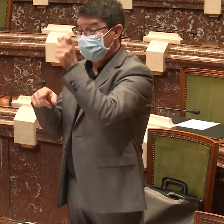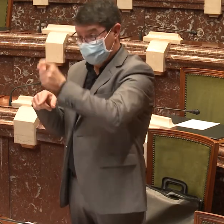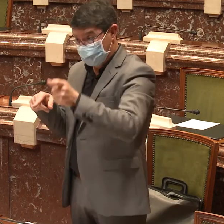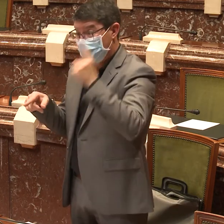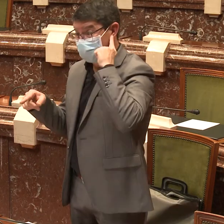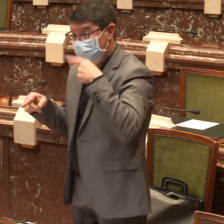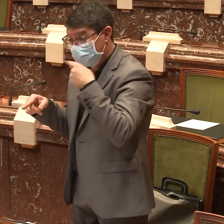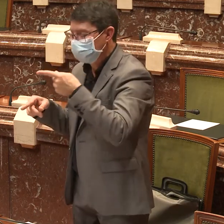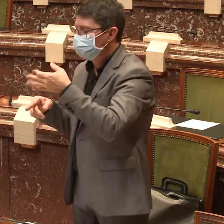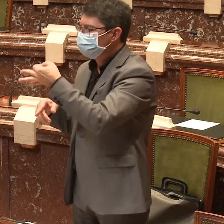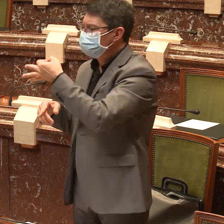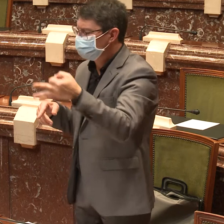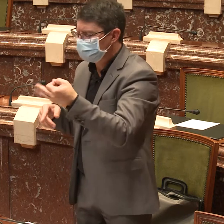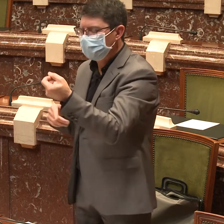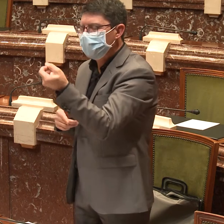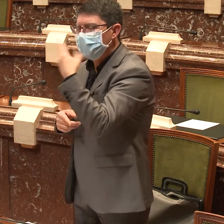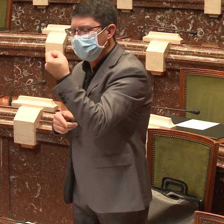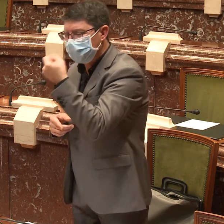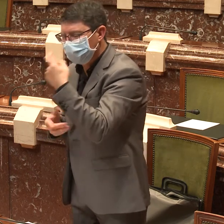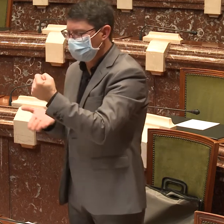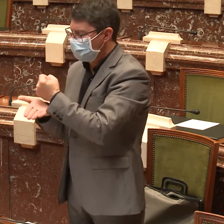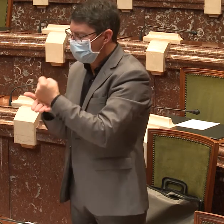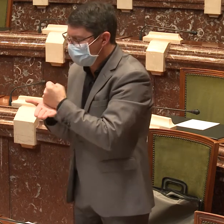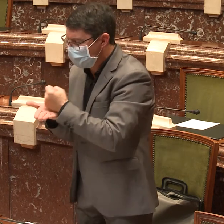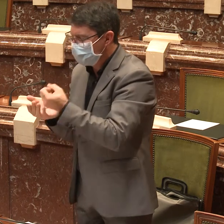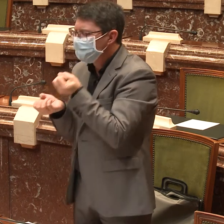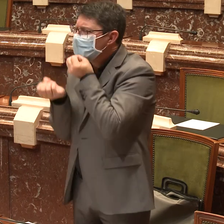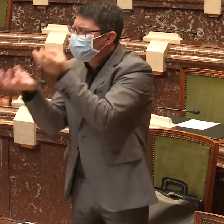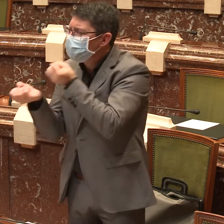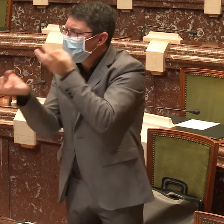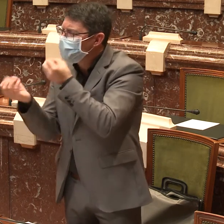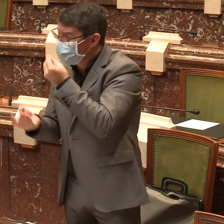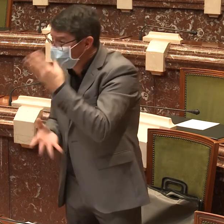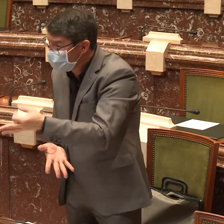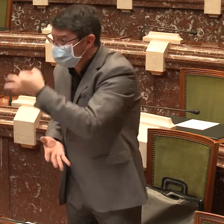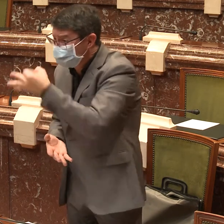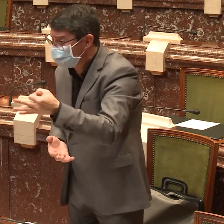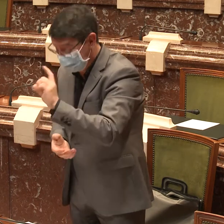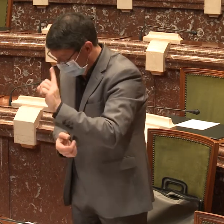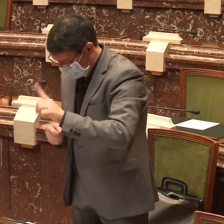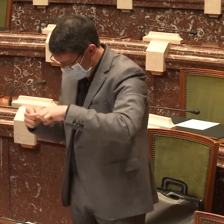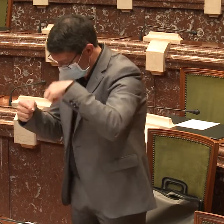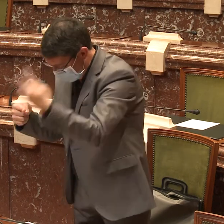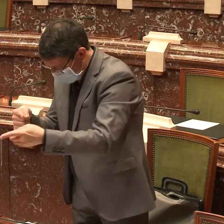comunicación se facilita información a familiares u otras personas, incluso sin su consentimiento.